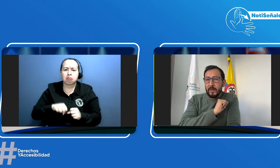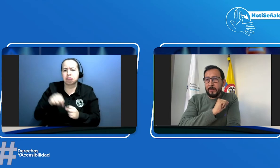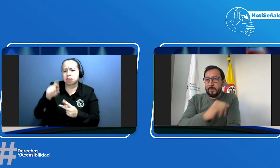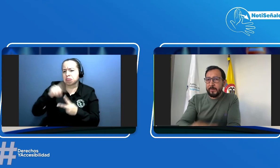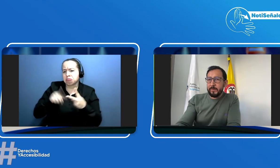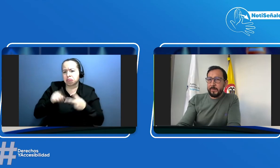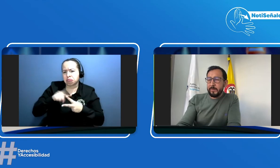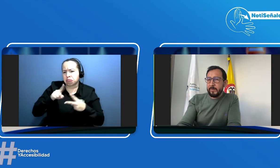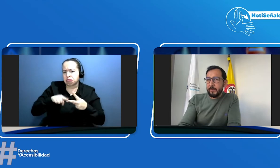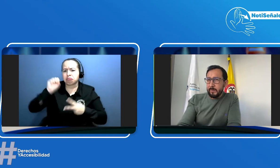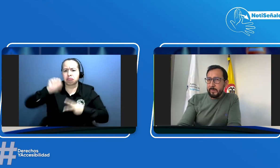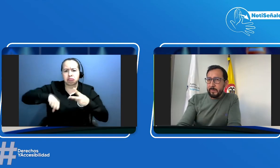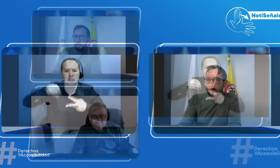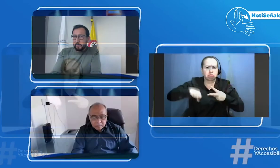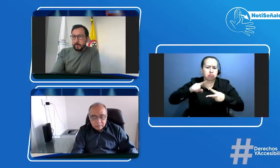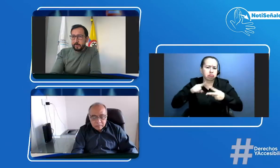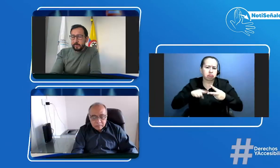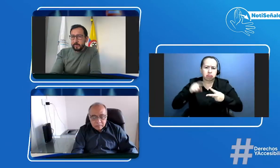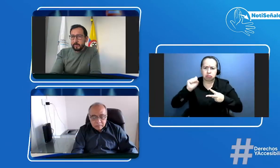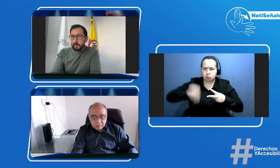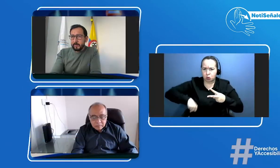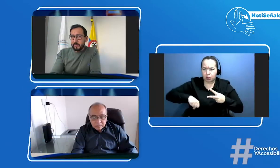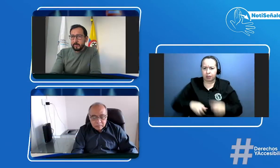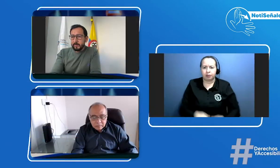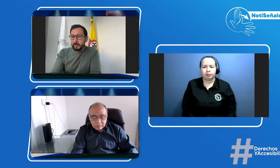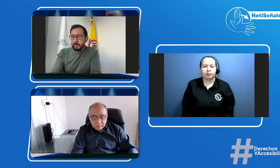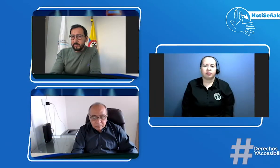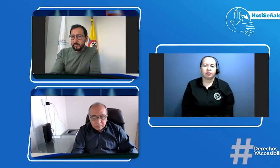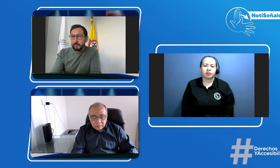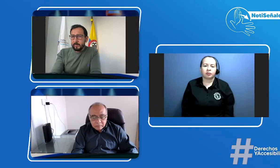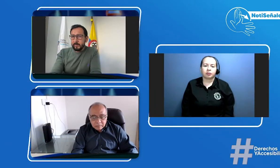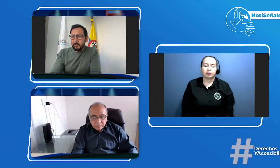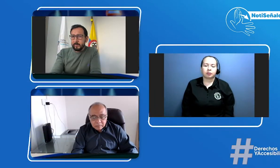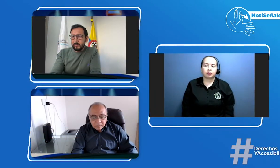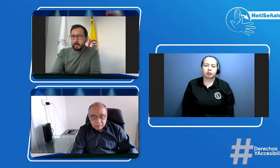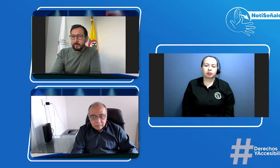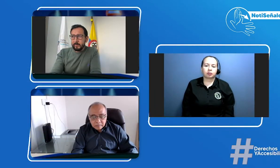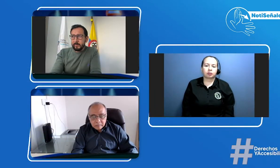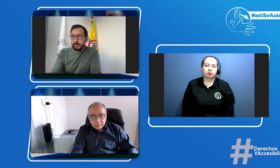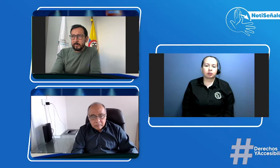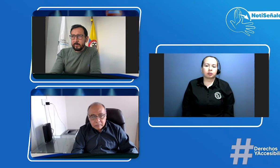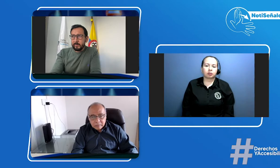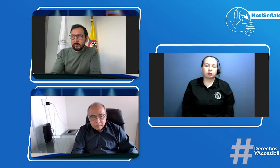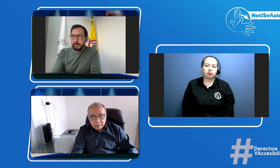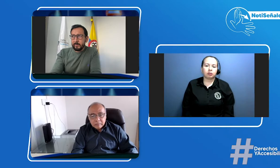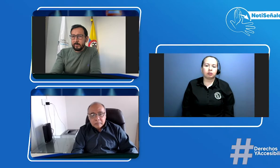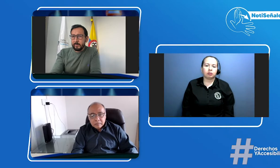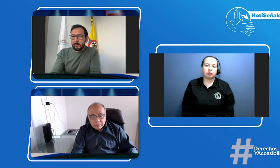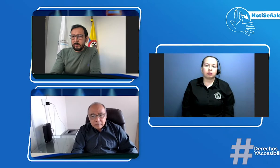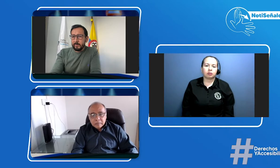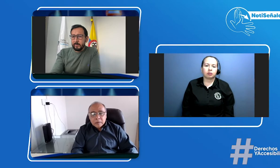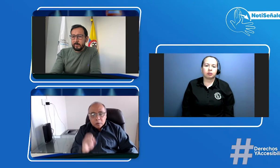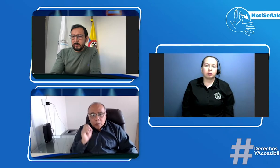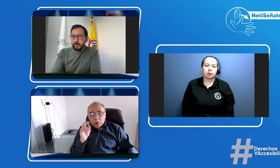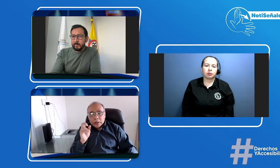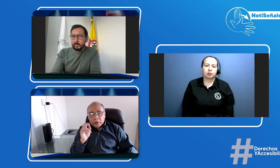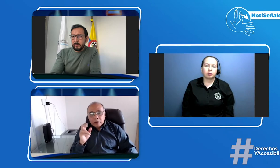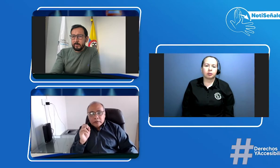bien